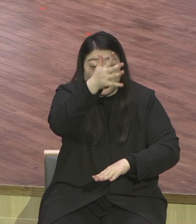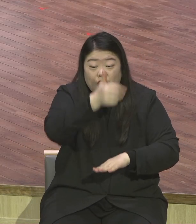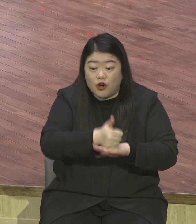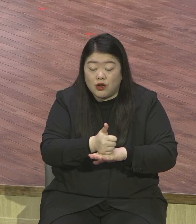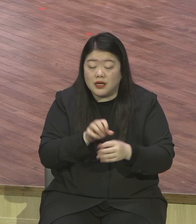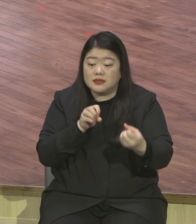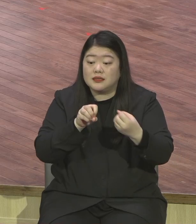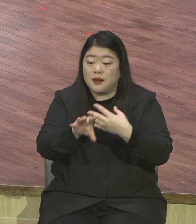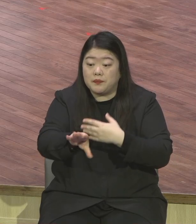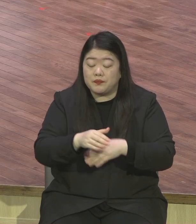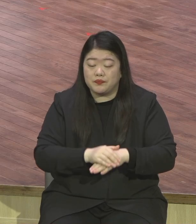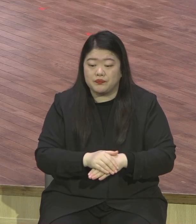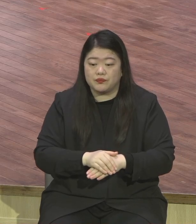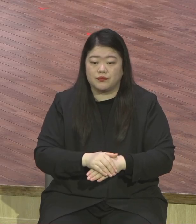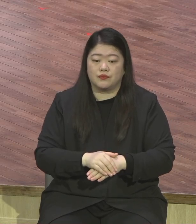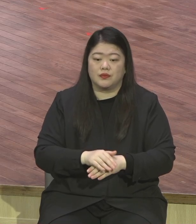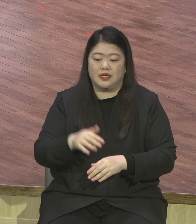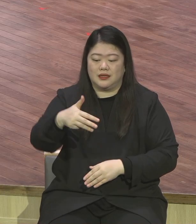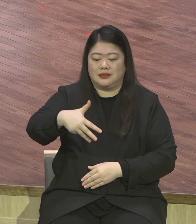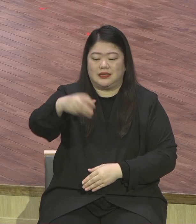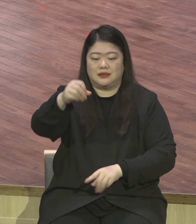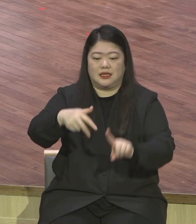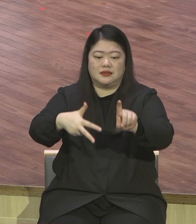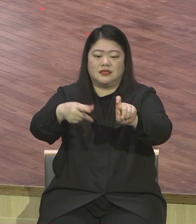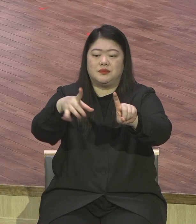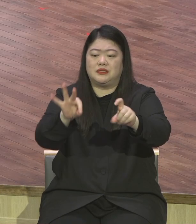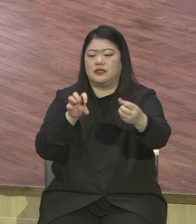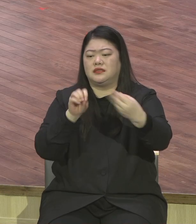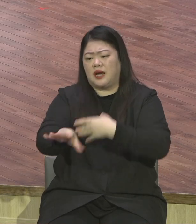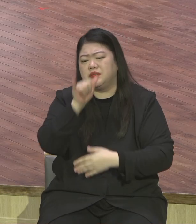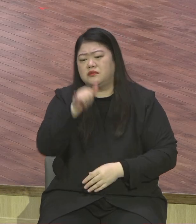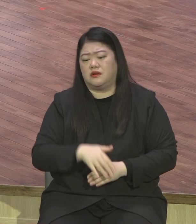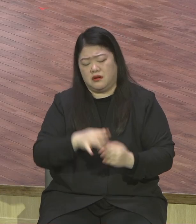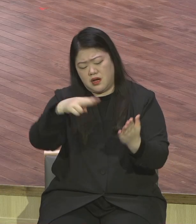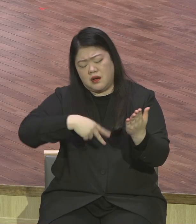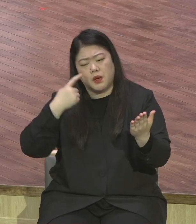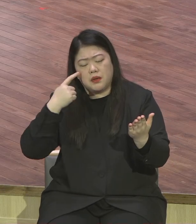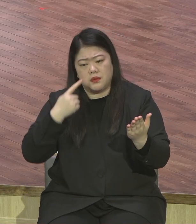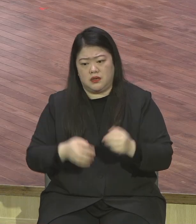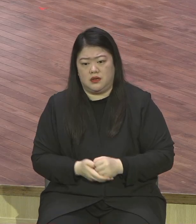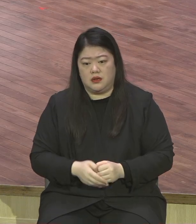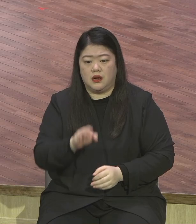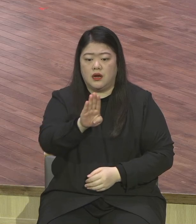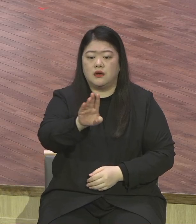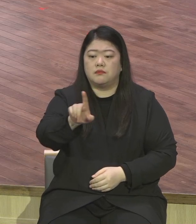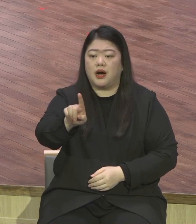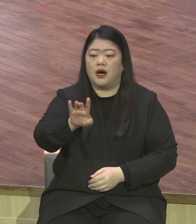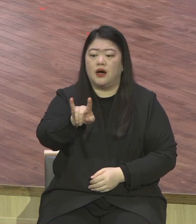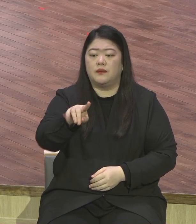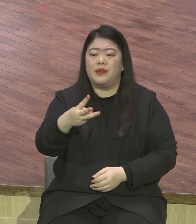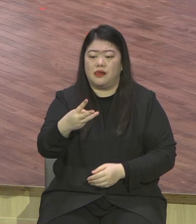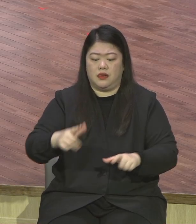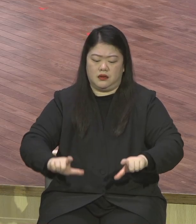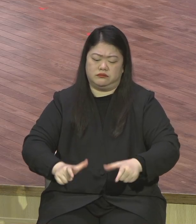먼저 구해라. 그리하면 너의 모든 것 다 더해줄게. 건강도 물질도 맹혜도 다 줄게. 아멘